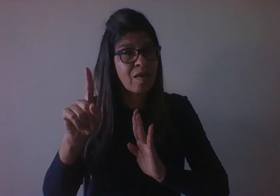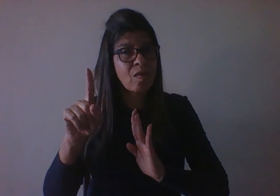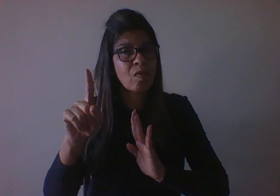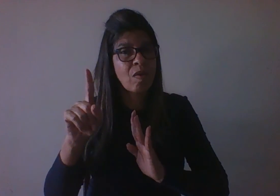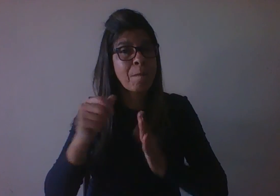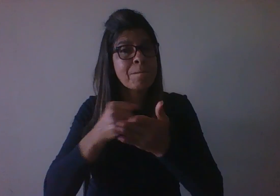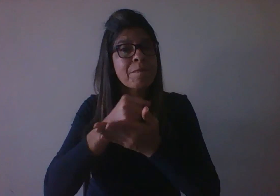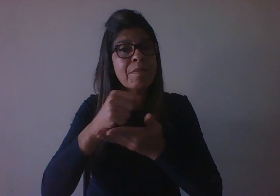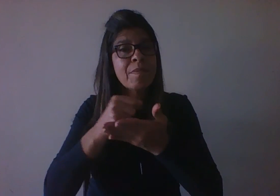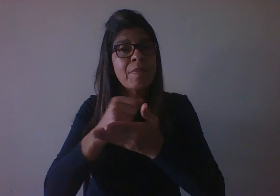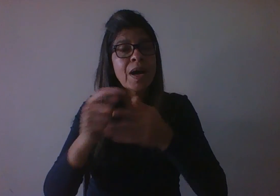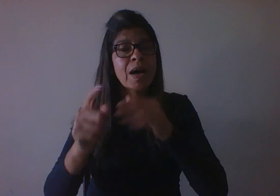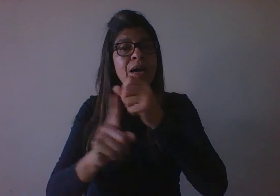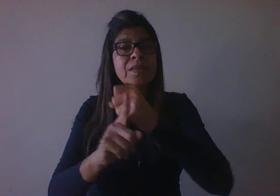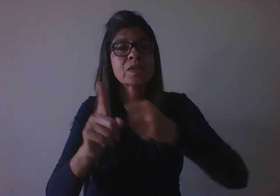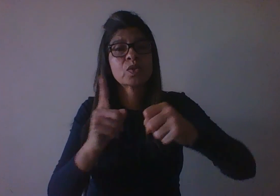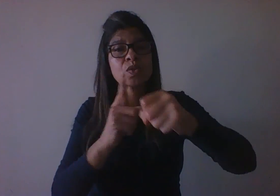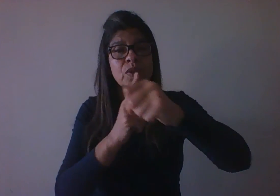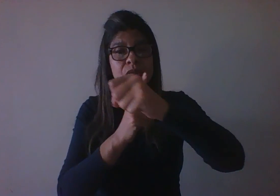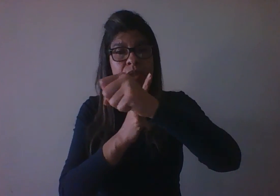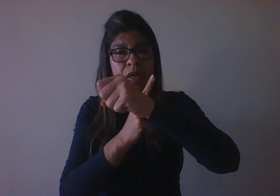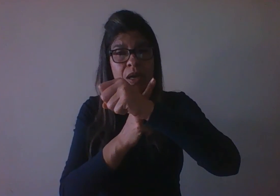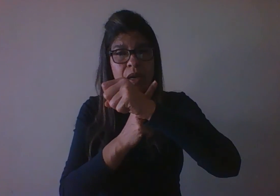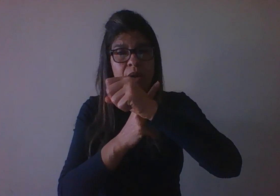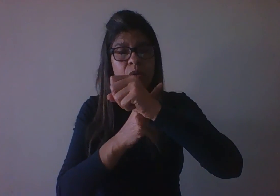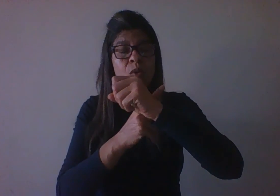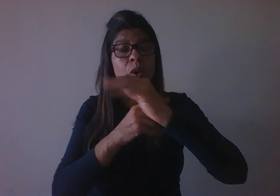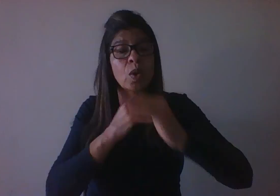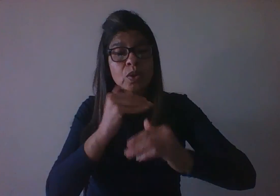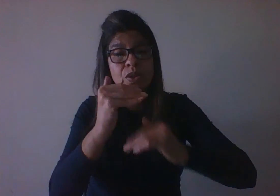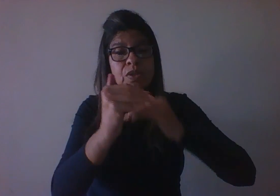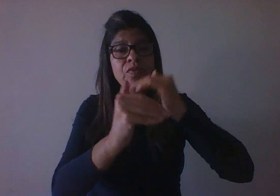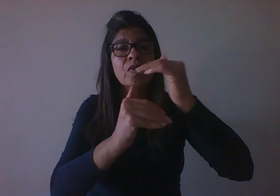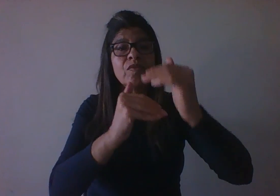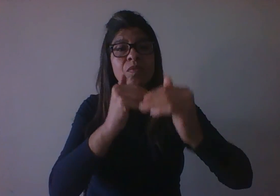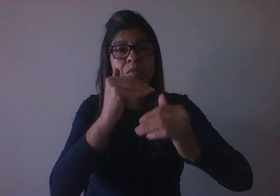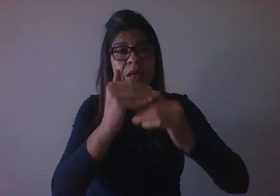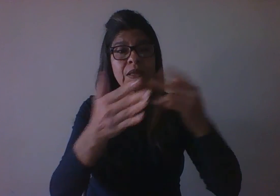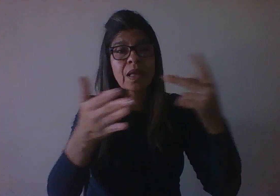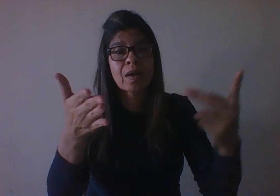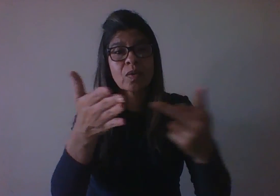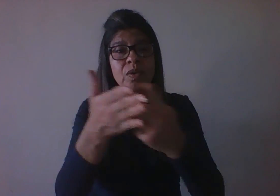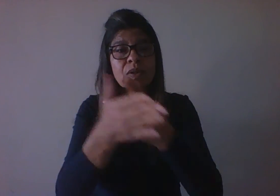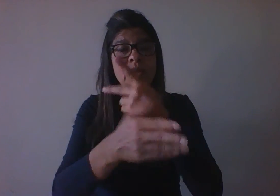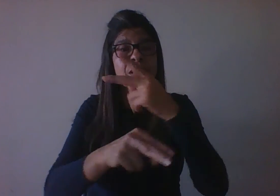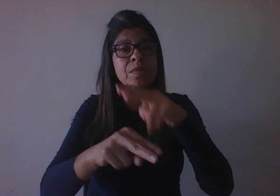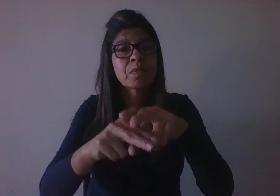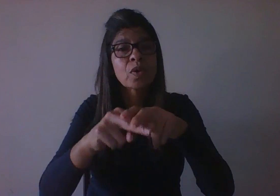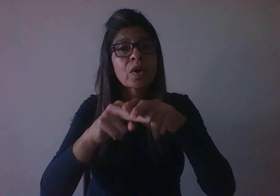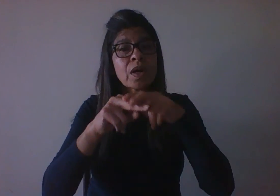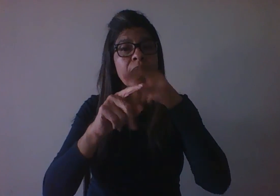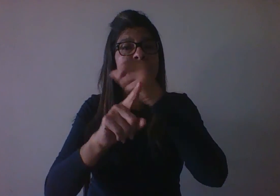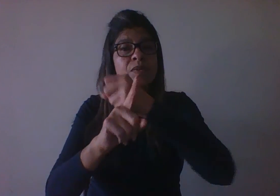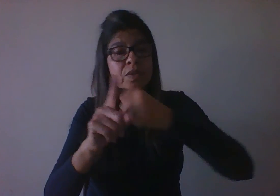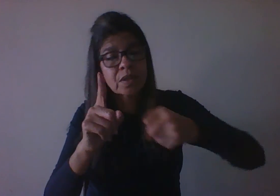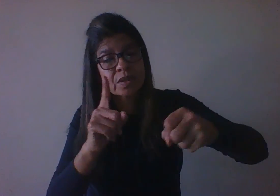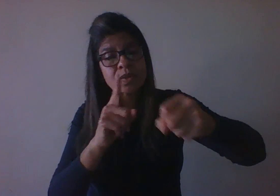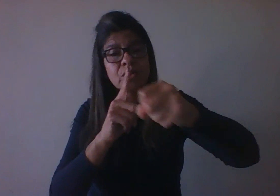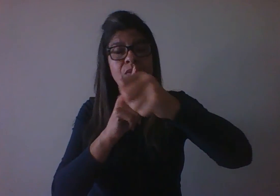interação, a maturação, o desenvolvimento se dá em função da forma como as crianças ou adolescentes